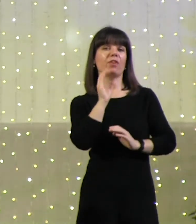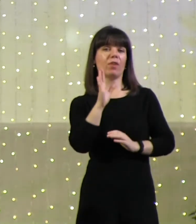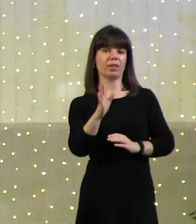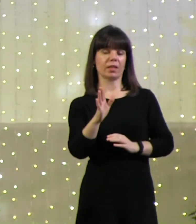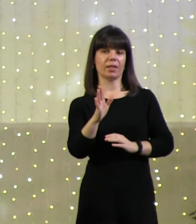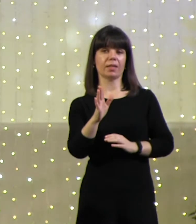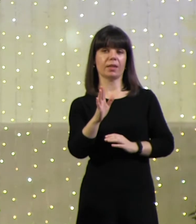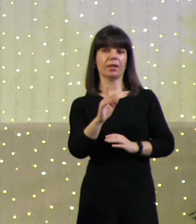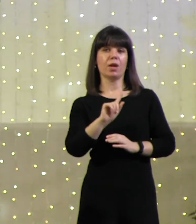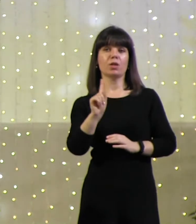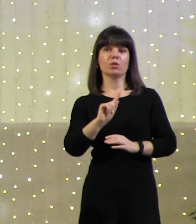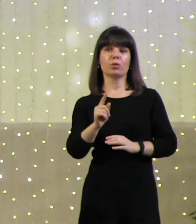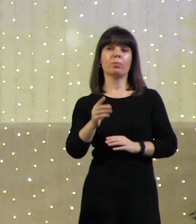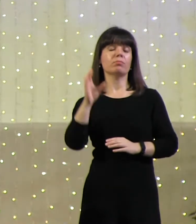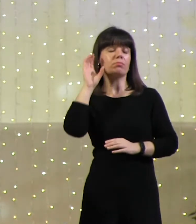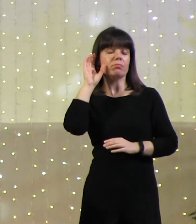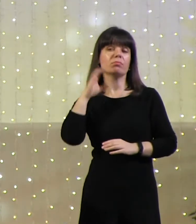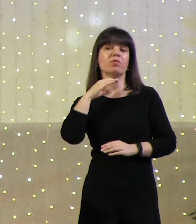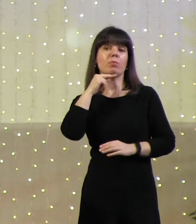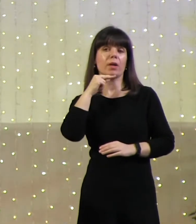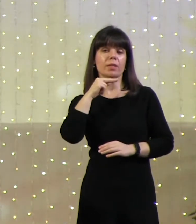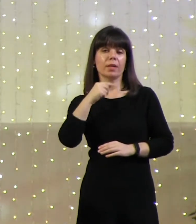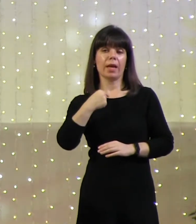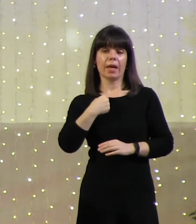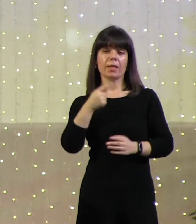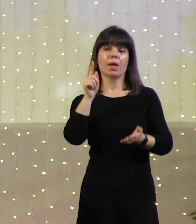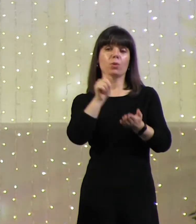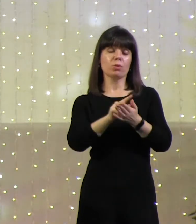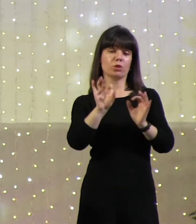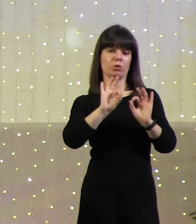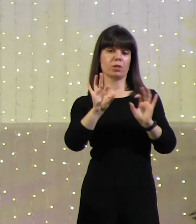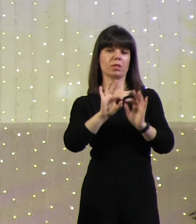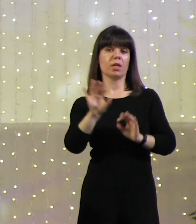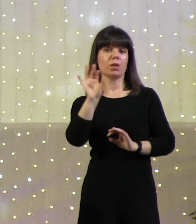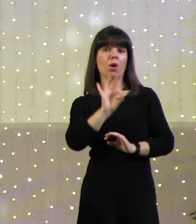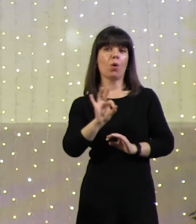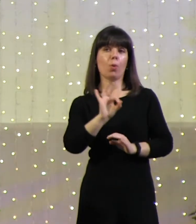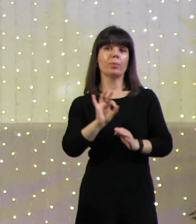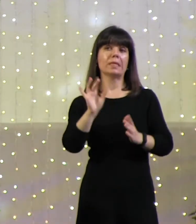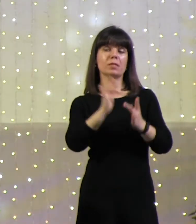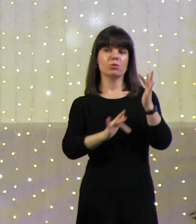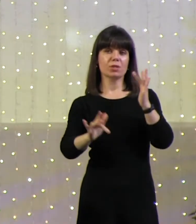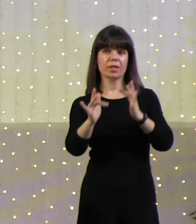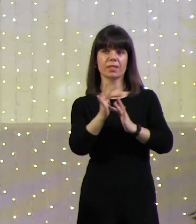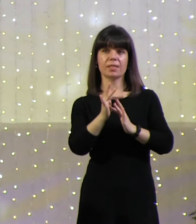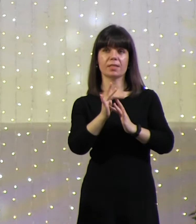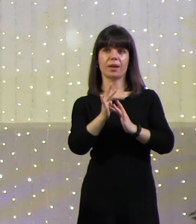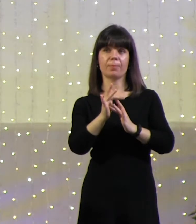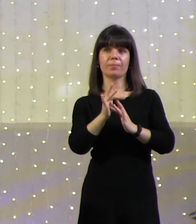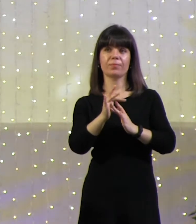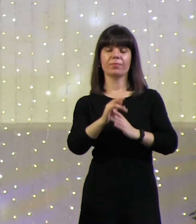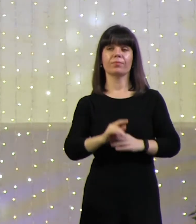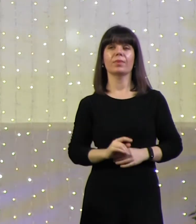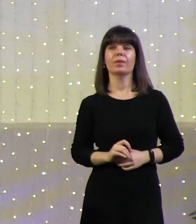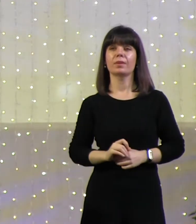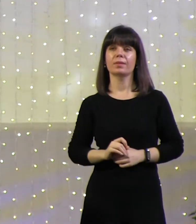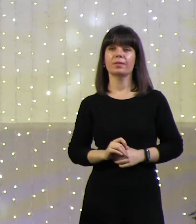Потому что я должен им рассказать об Иисусе Христе. С чего бы начать? И вот с чего начинает Иоанн.